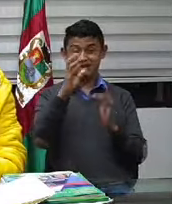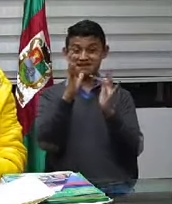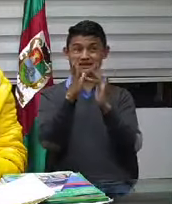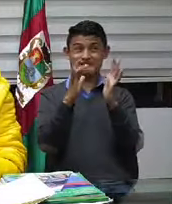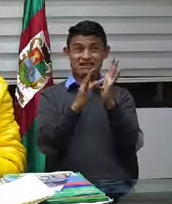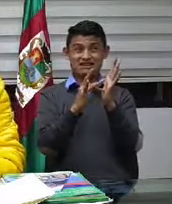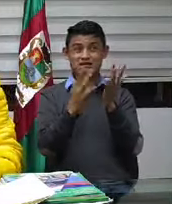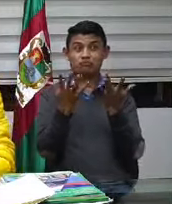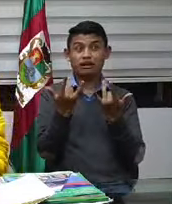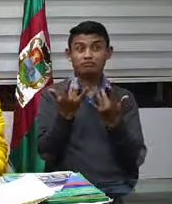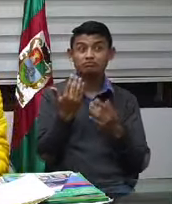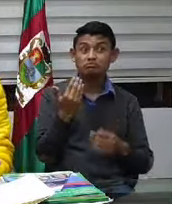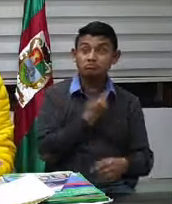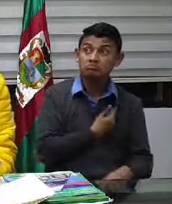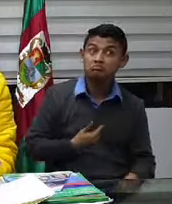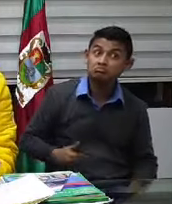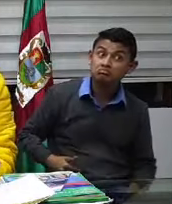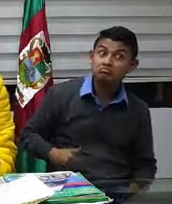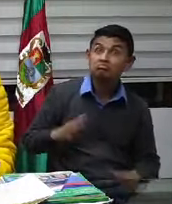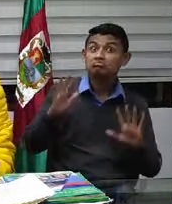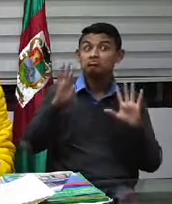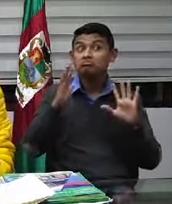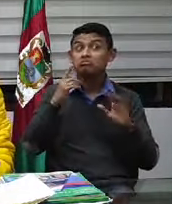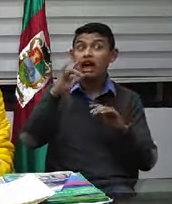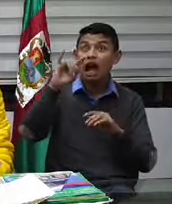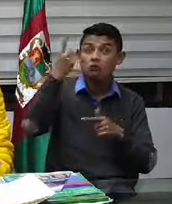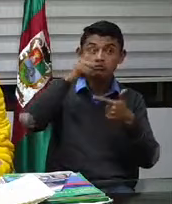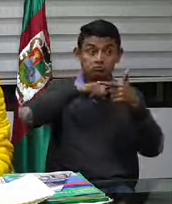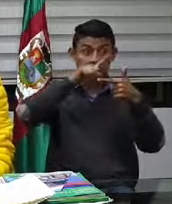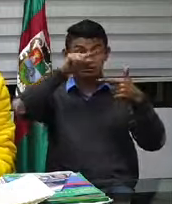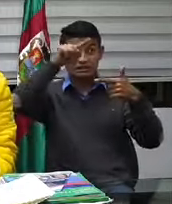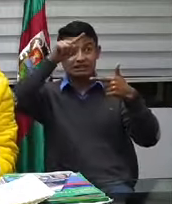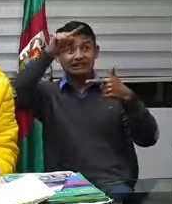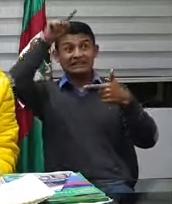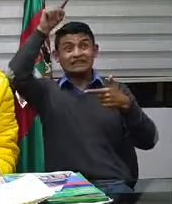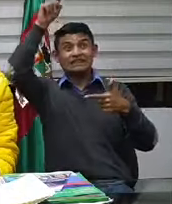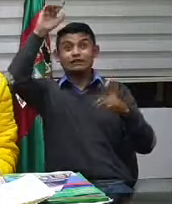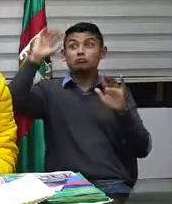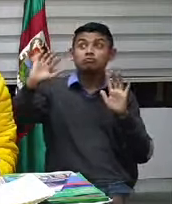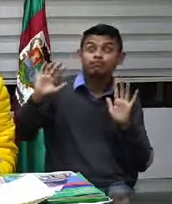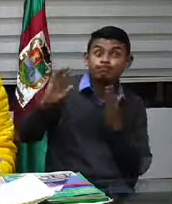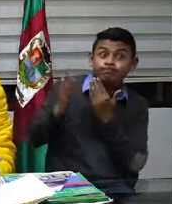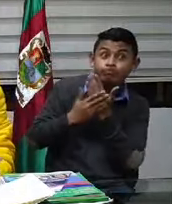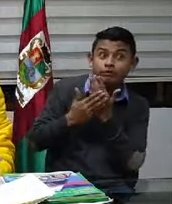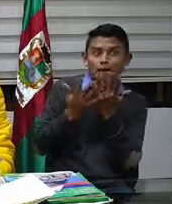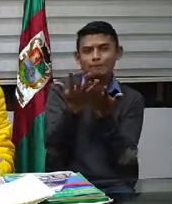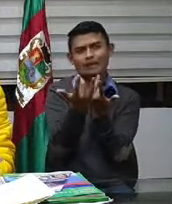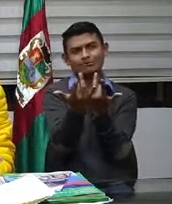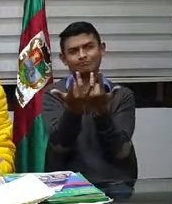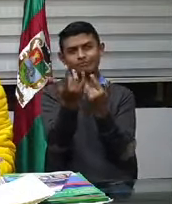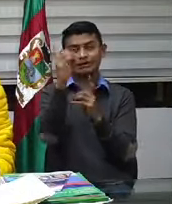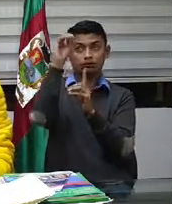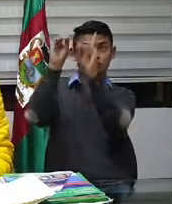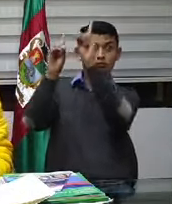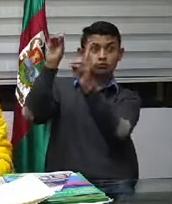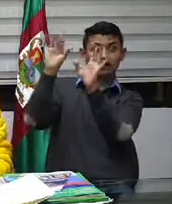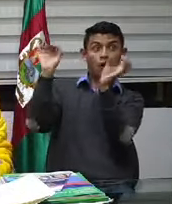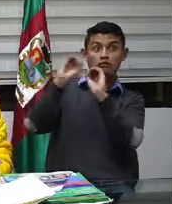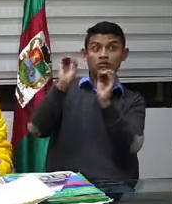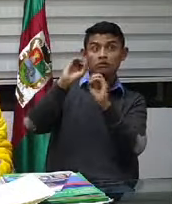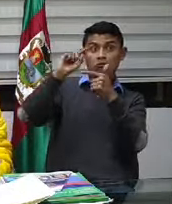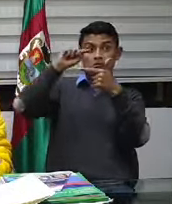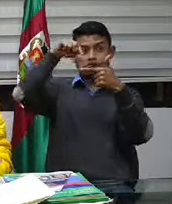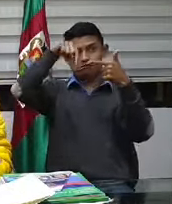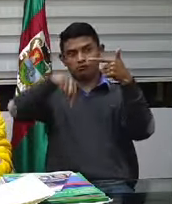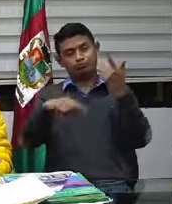si de pronto llegamos al pico de la enfermedad, llegamos a la meseta y vemos que eventualmente empiece esto a mejorar, pues se podría